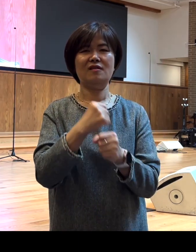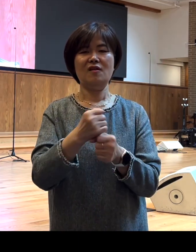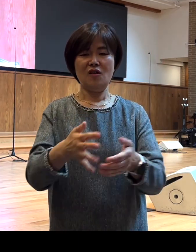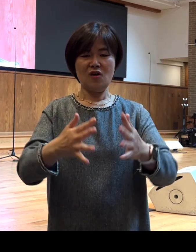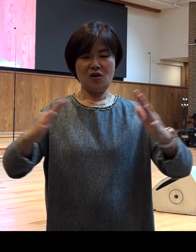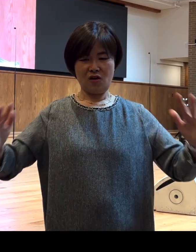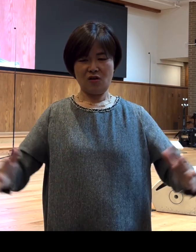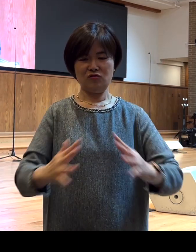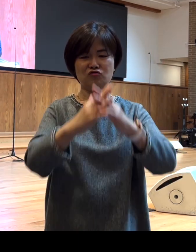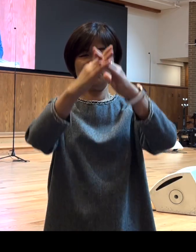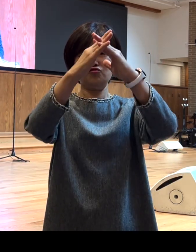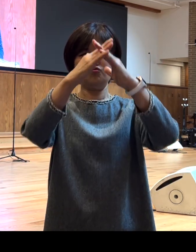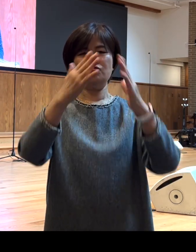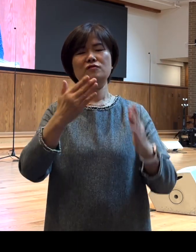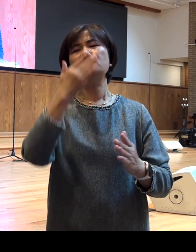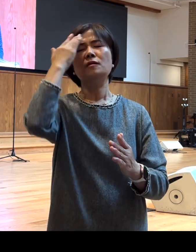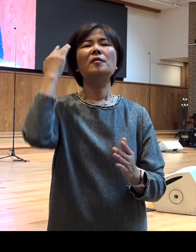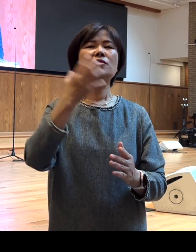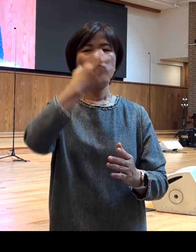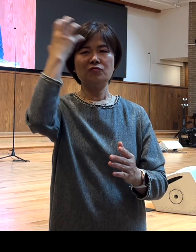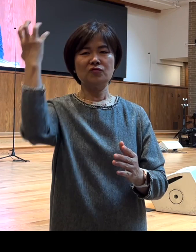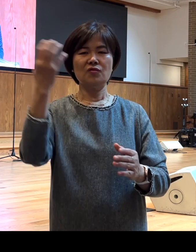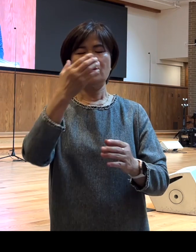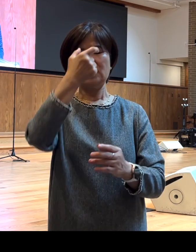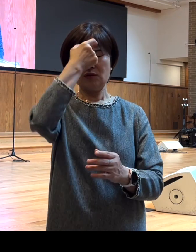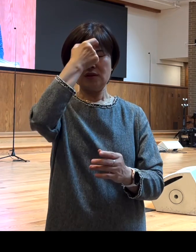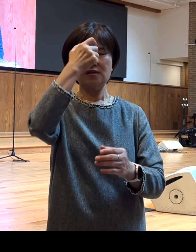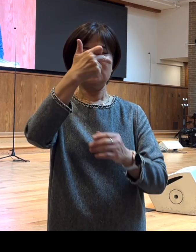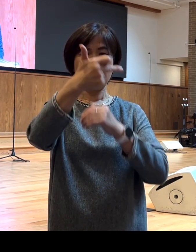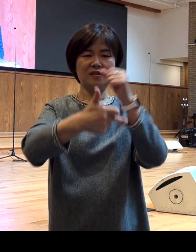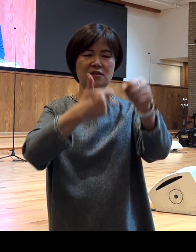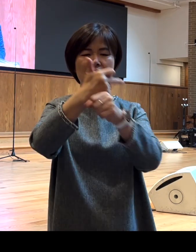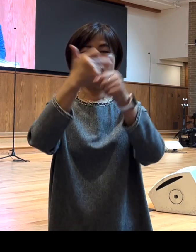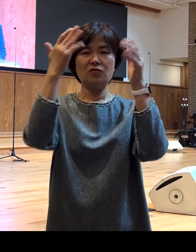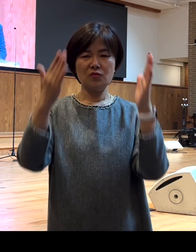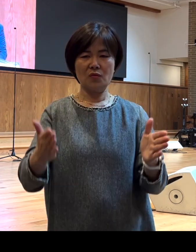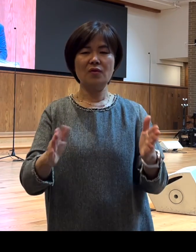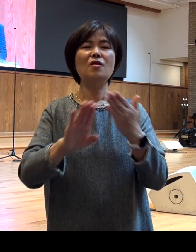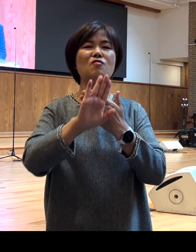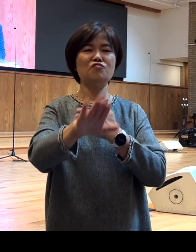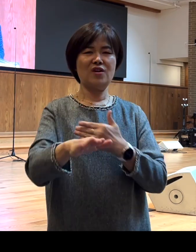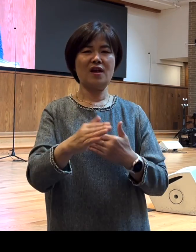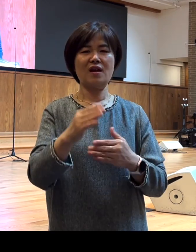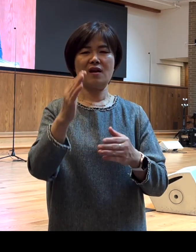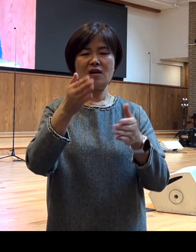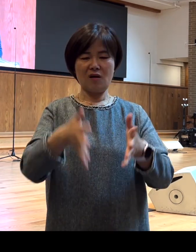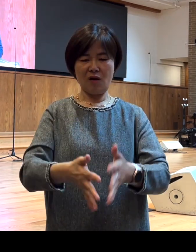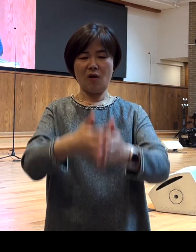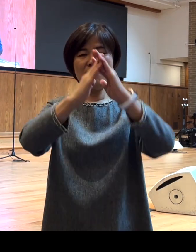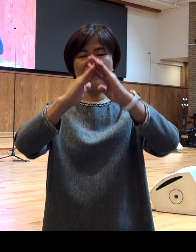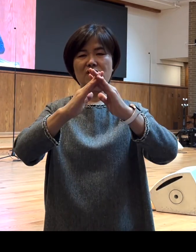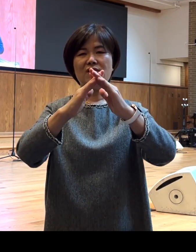꿈꾸고 기도한 지 17년 만에 하나님께서 이 건물을 허락해 주셨습니다 그럼 제가 2015년에